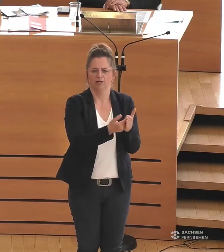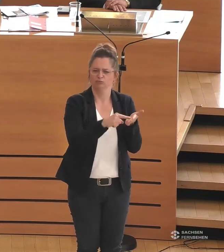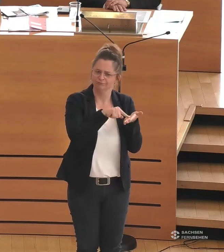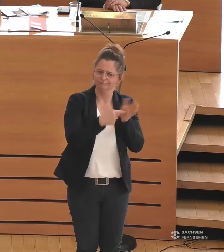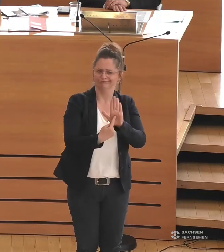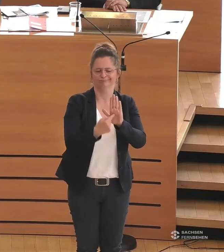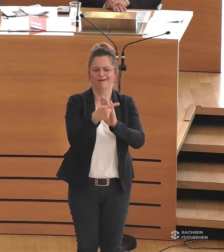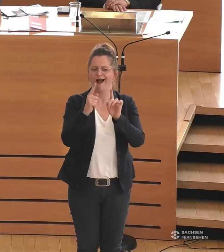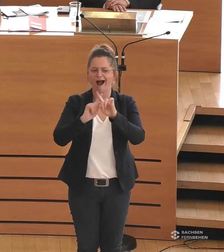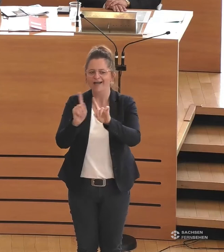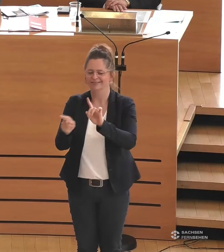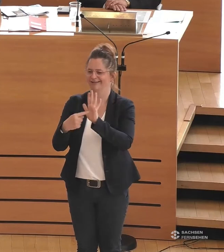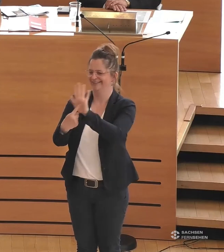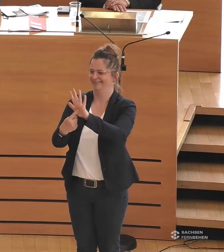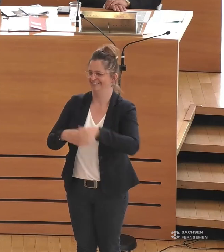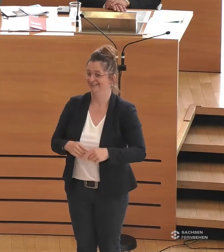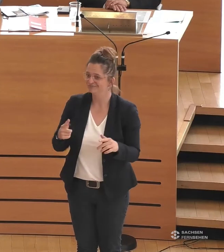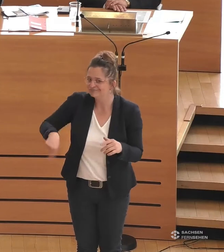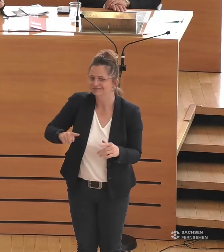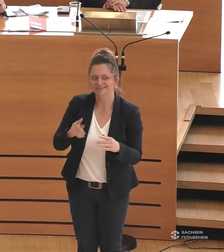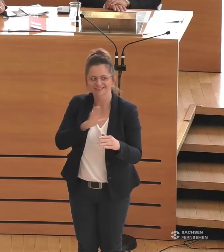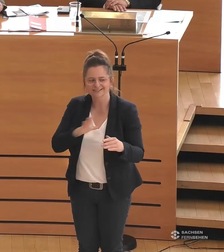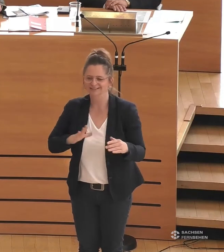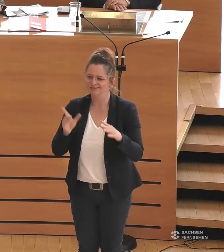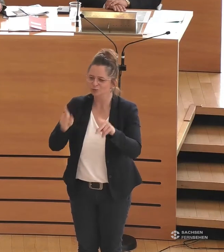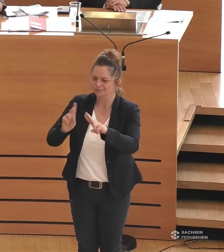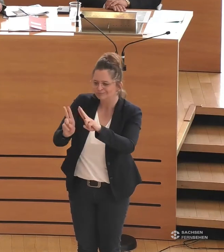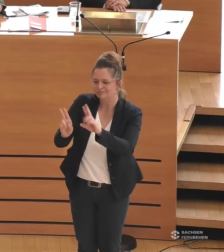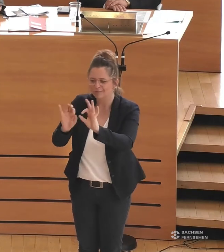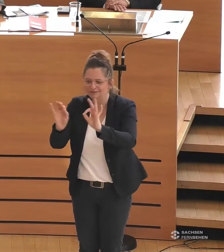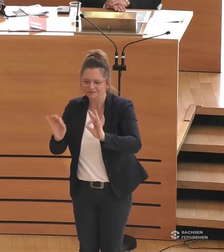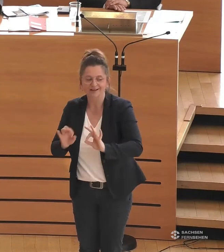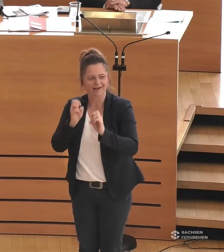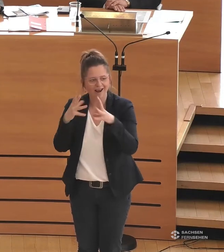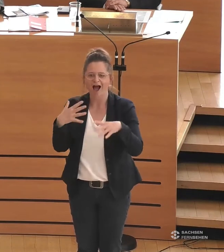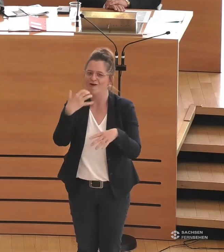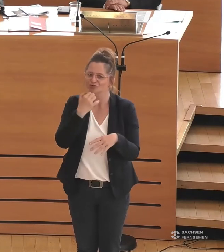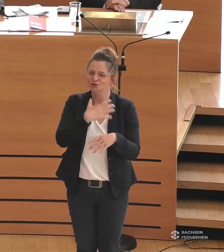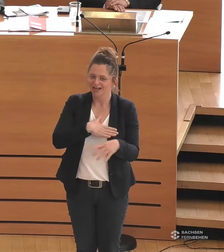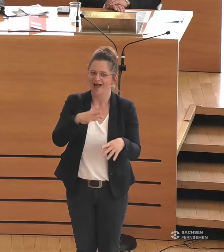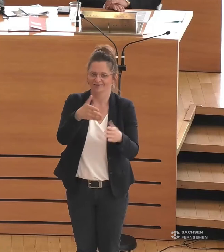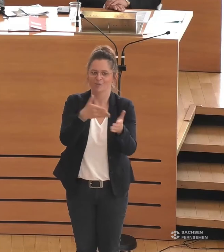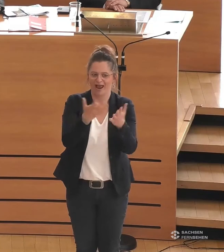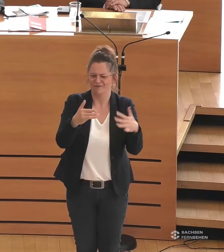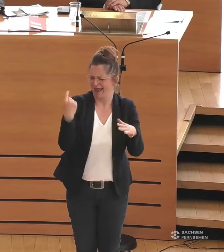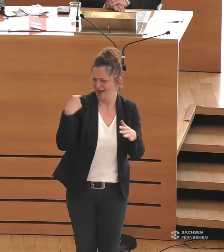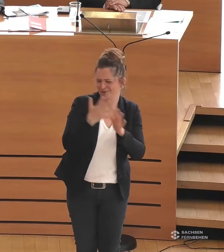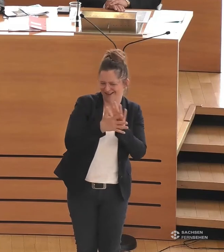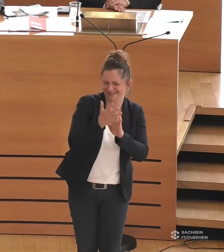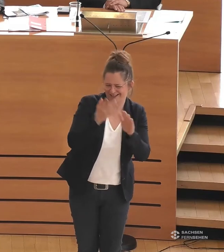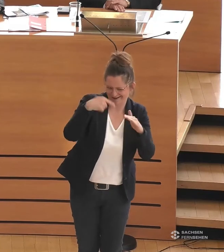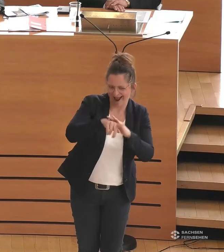noch? Wo müssen wir in Sachsen nachsteuern, um eben nicht nur Barrierefreiheit herzustellen, wie der Eingang, den ich eben